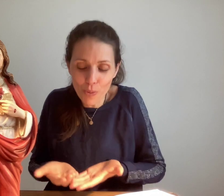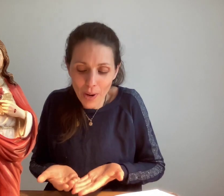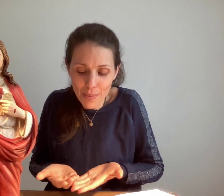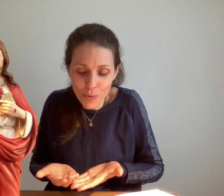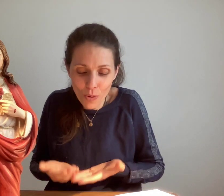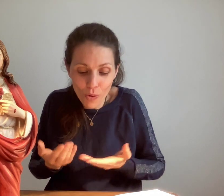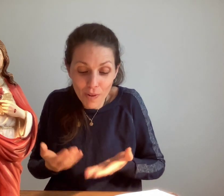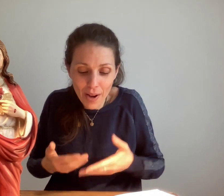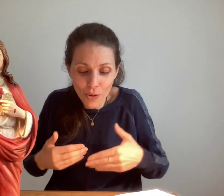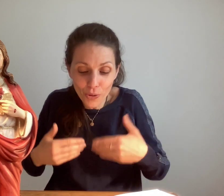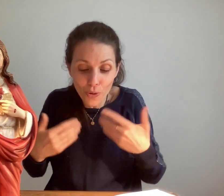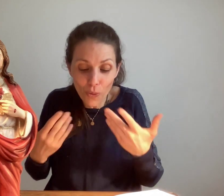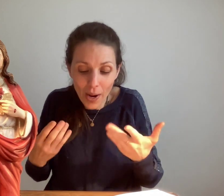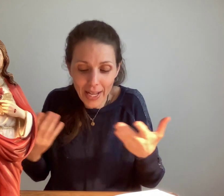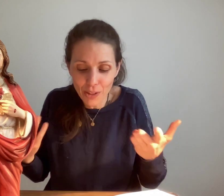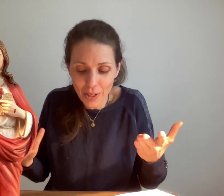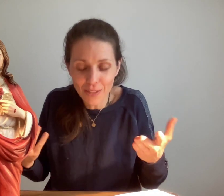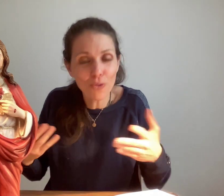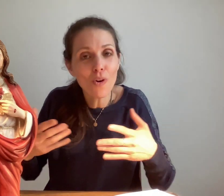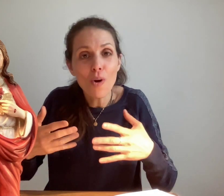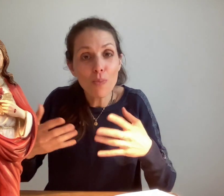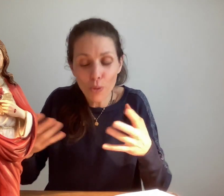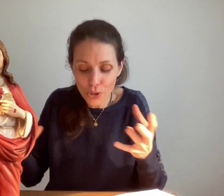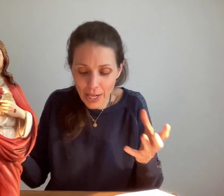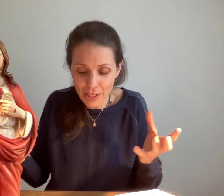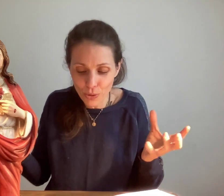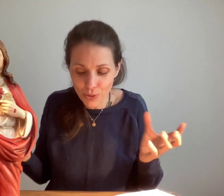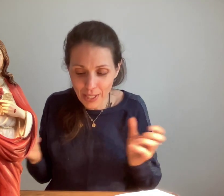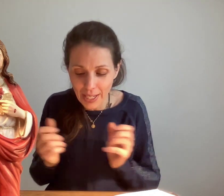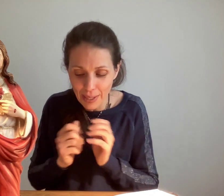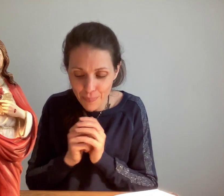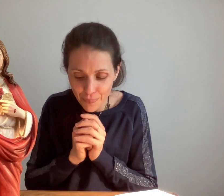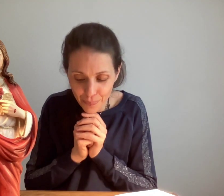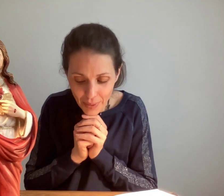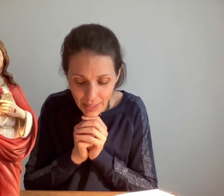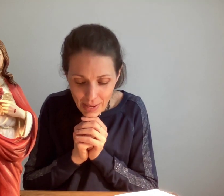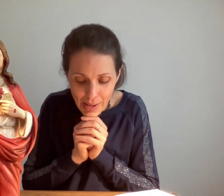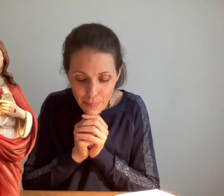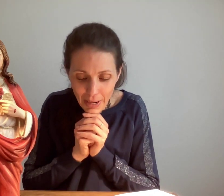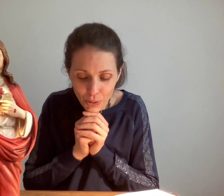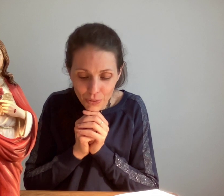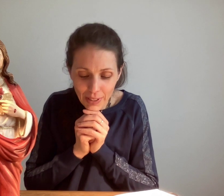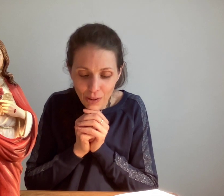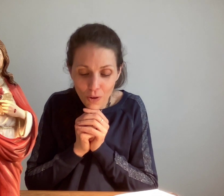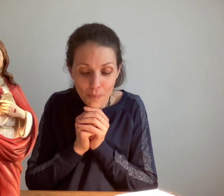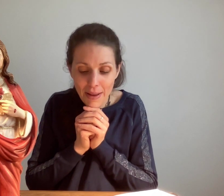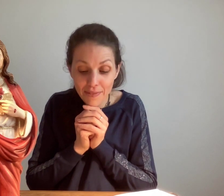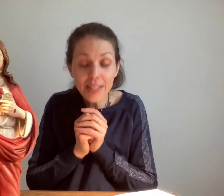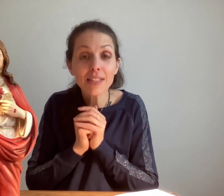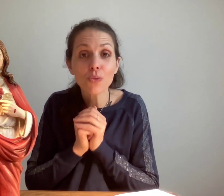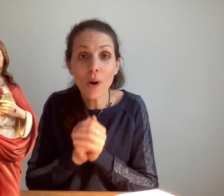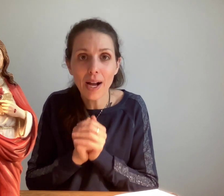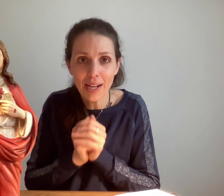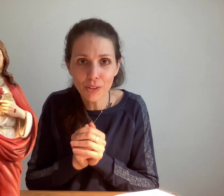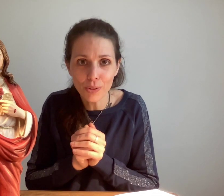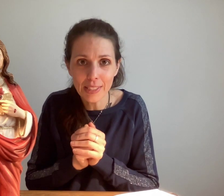pour amour, on va rendre gloire et adoration pour chaque chose créée. » conséquent, ma fille, sois attentive.